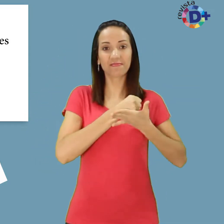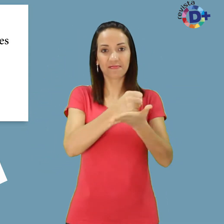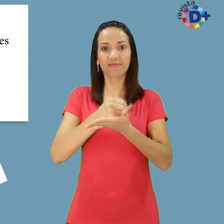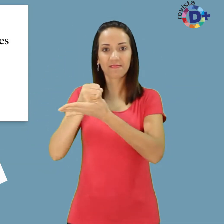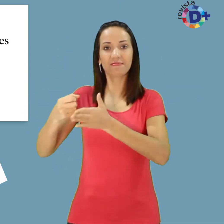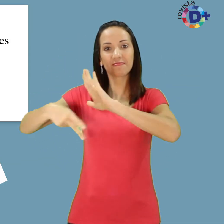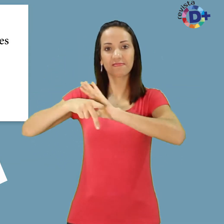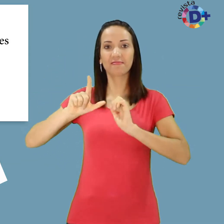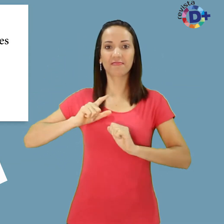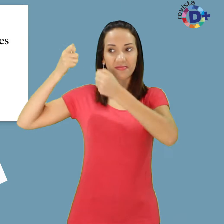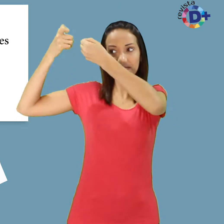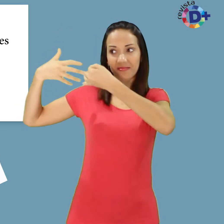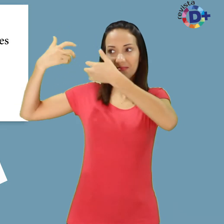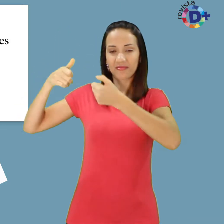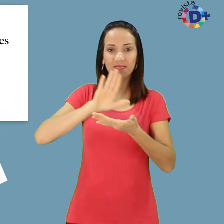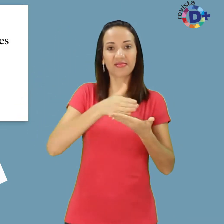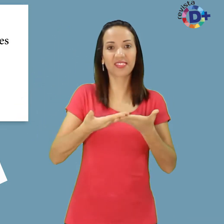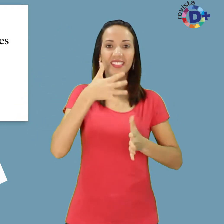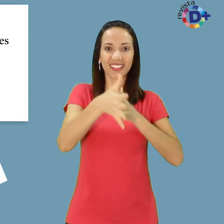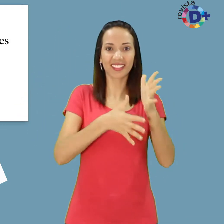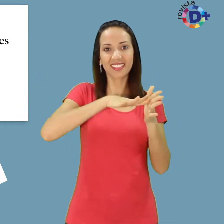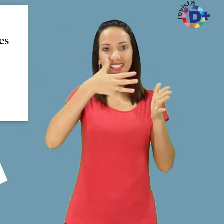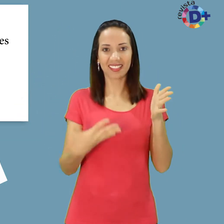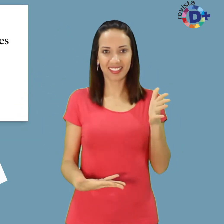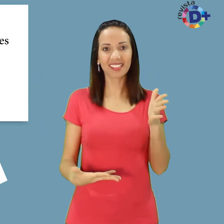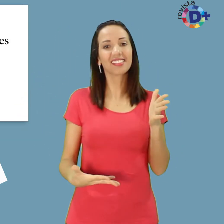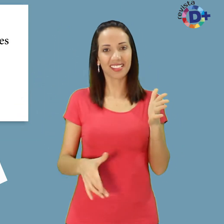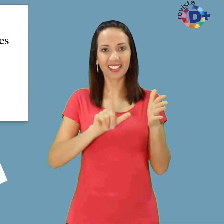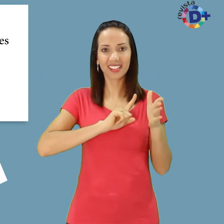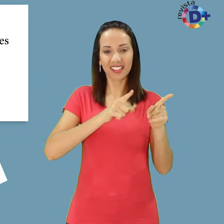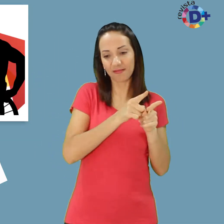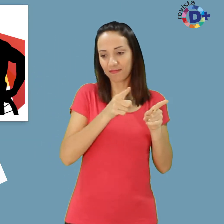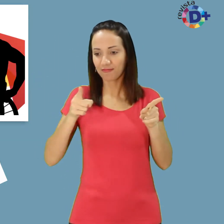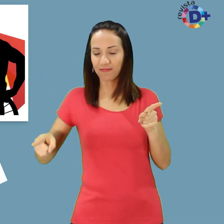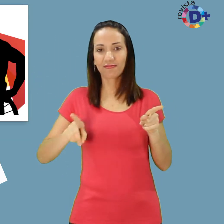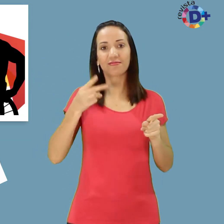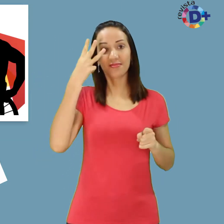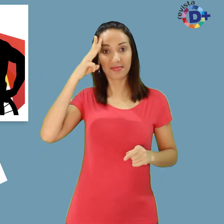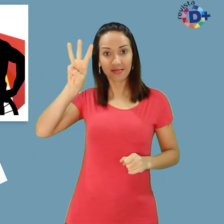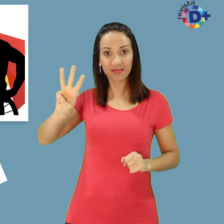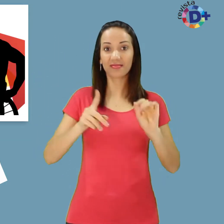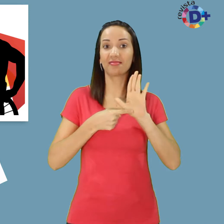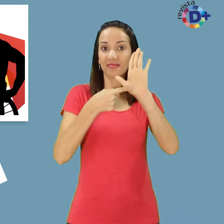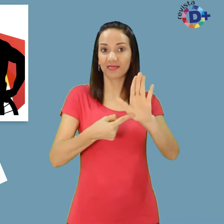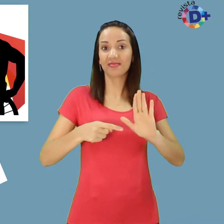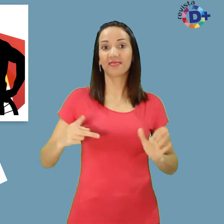apoio de audiodescrição e tradução em libras. Ao longo destes três dias de evento, serão